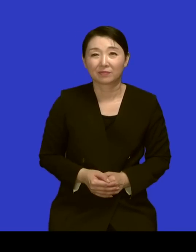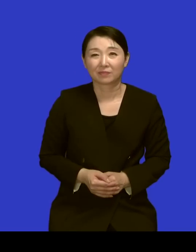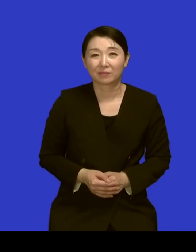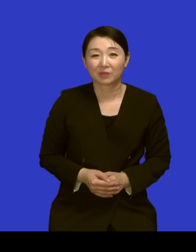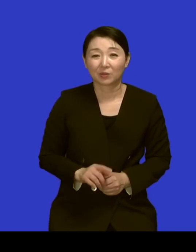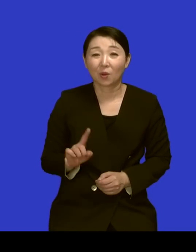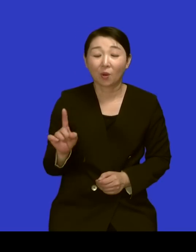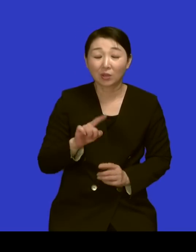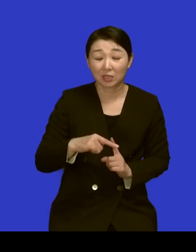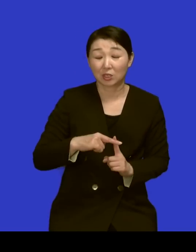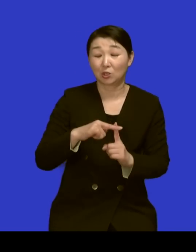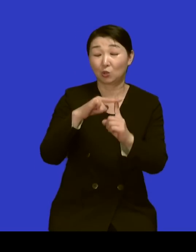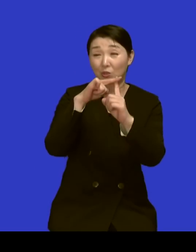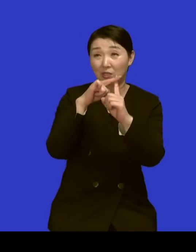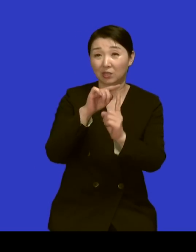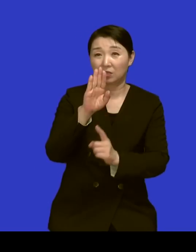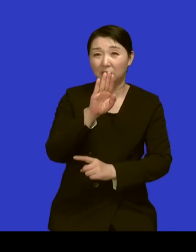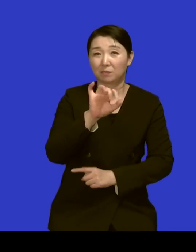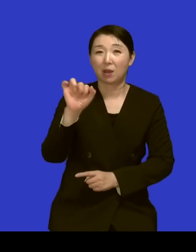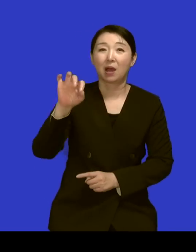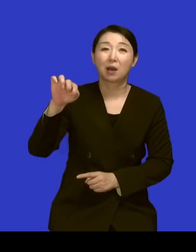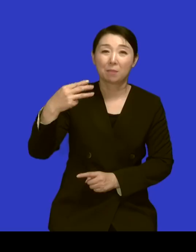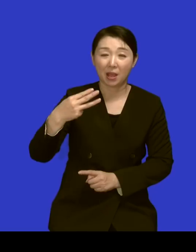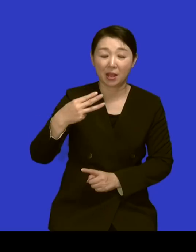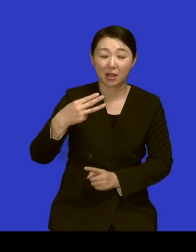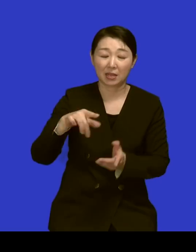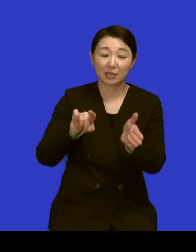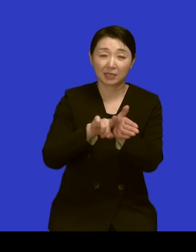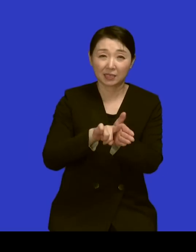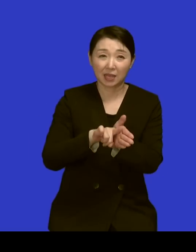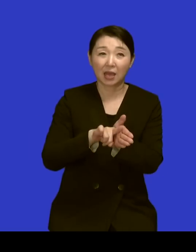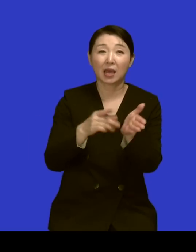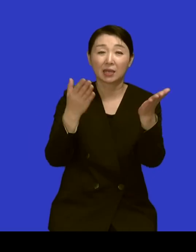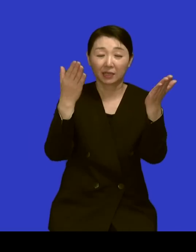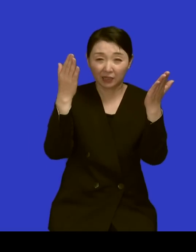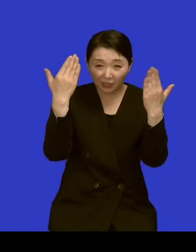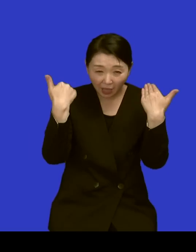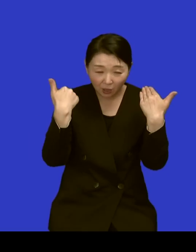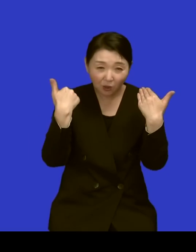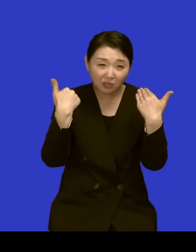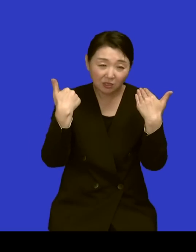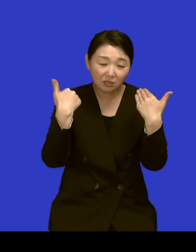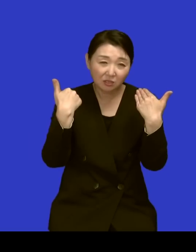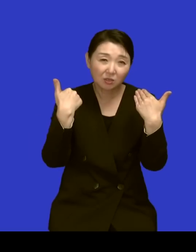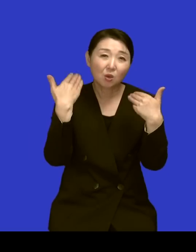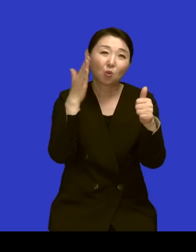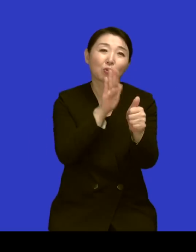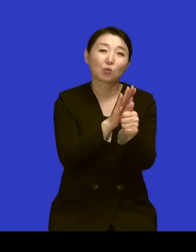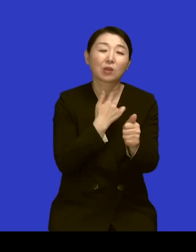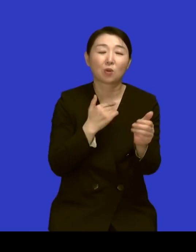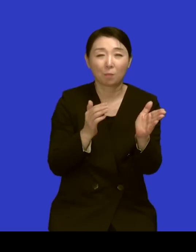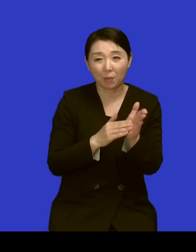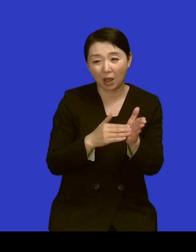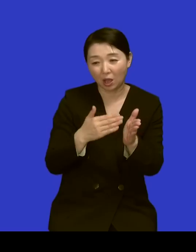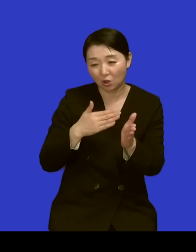어머님이 뒷바라시 다 했어요 그러니까 오히려 저희 졸업식에는 못 와도 네 근데